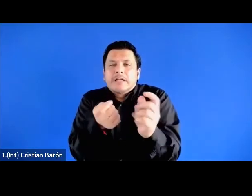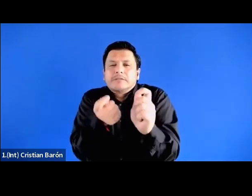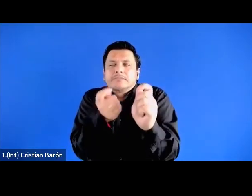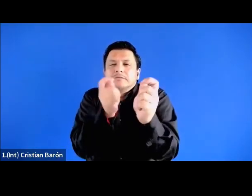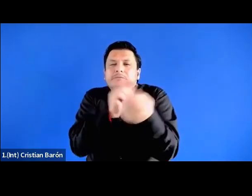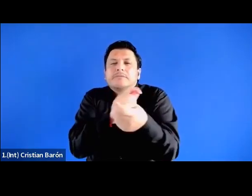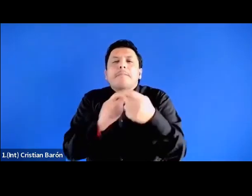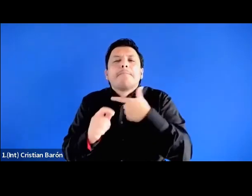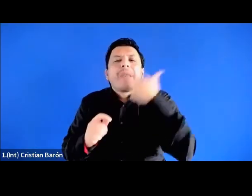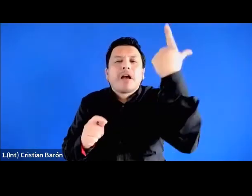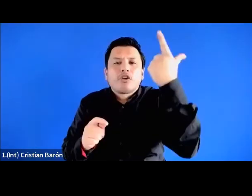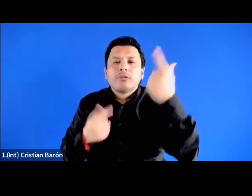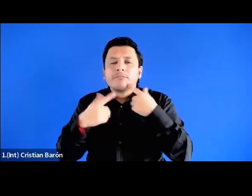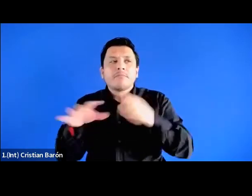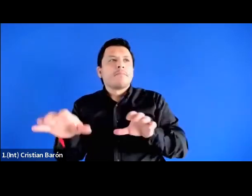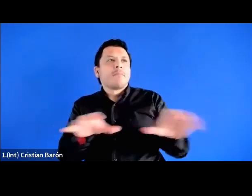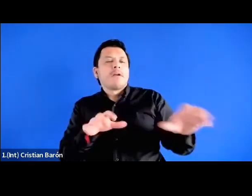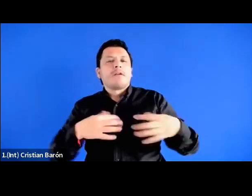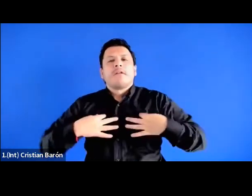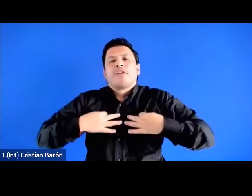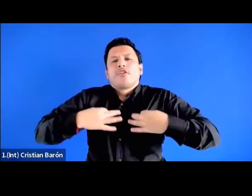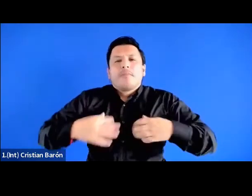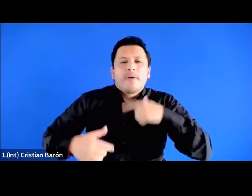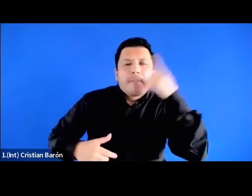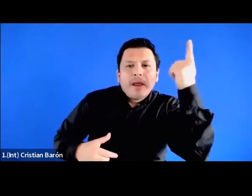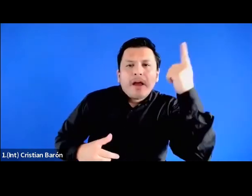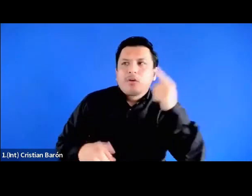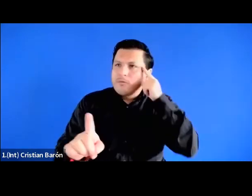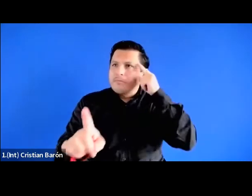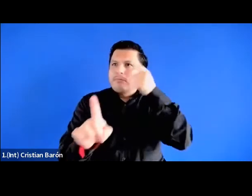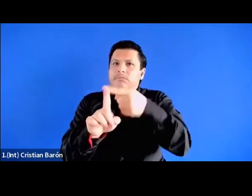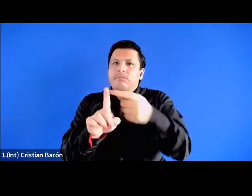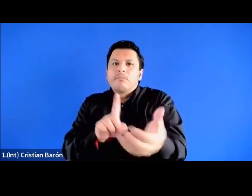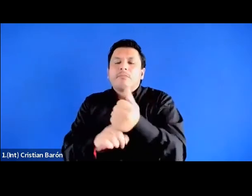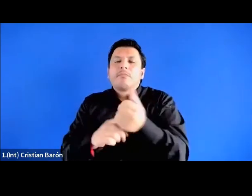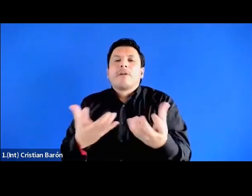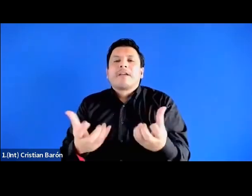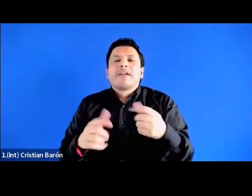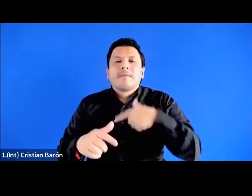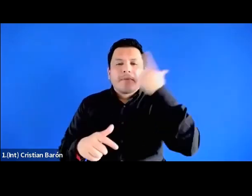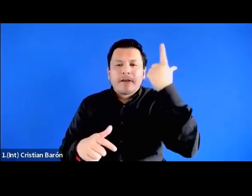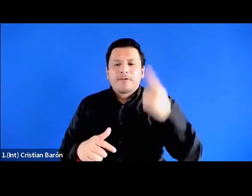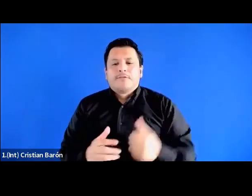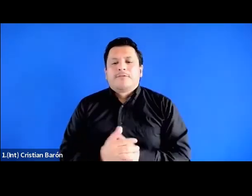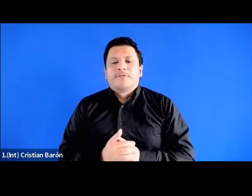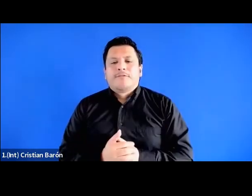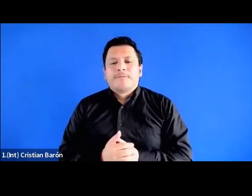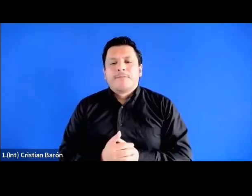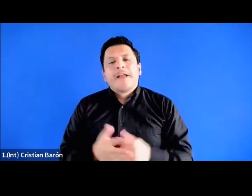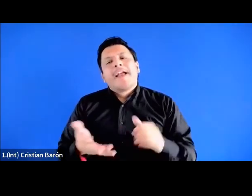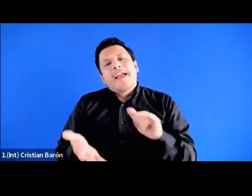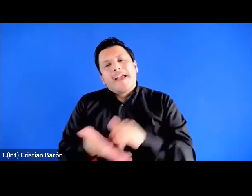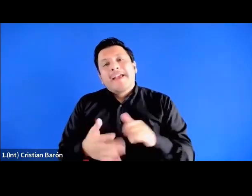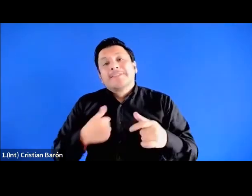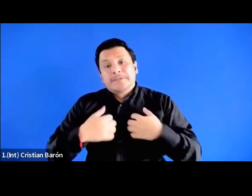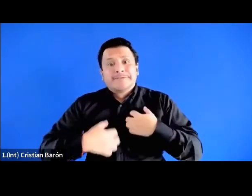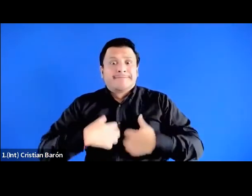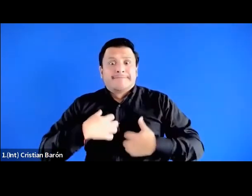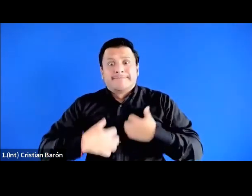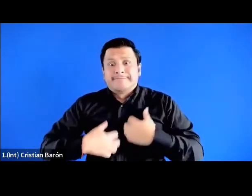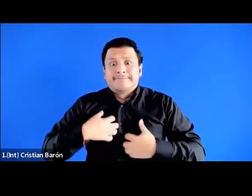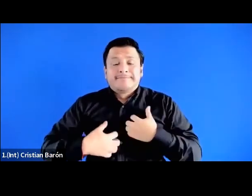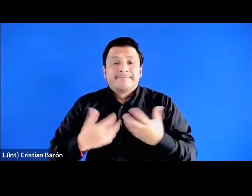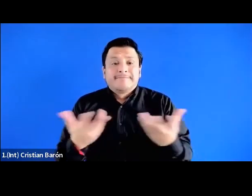actuar como blanco vestirse como blanco y aspirar a lo blanco ¿no? y eso sí me dio angustia ¿no?